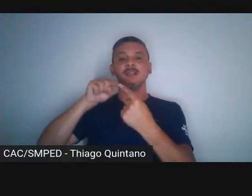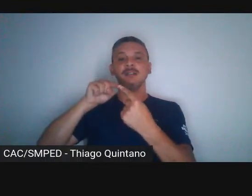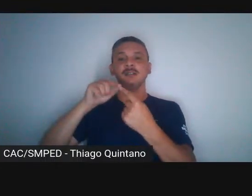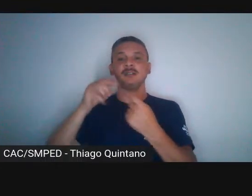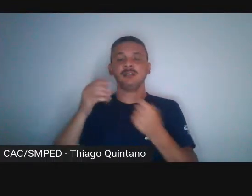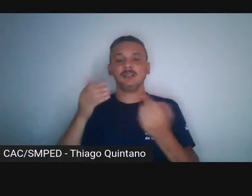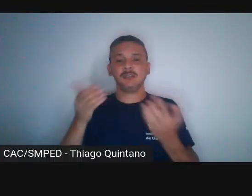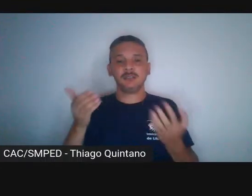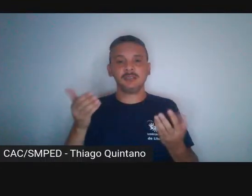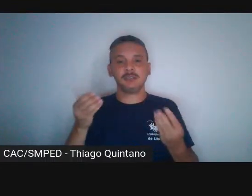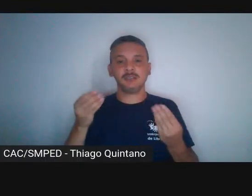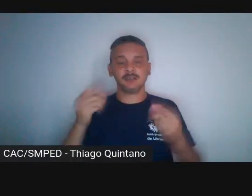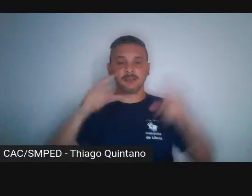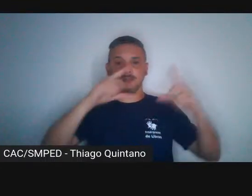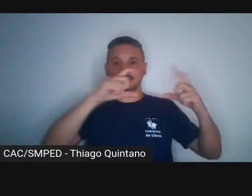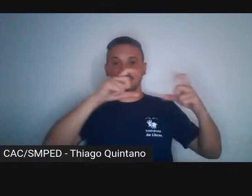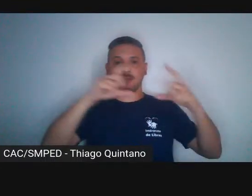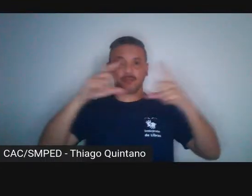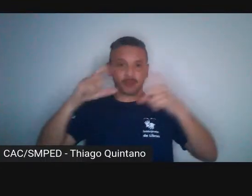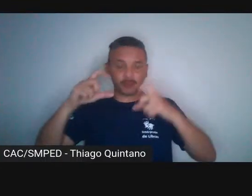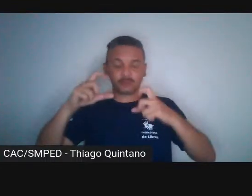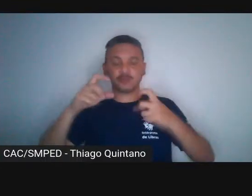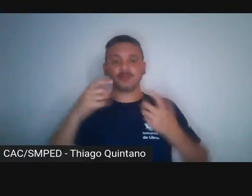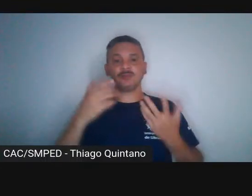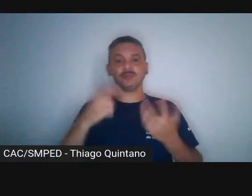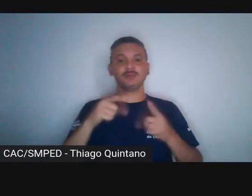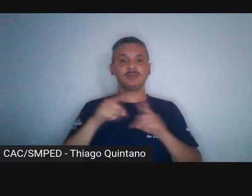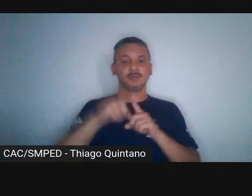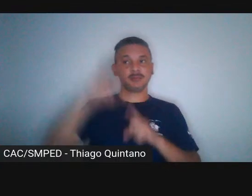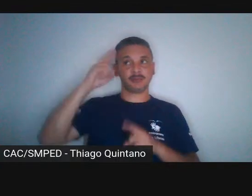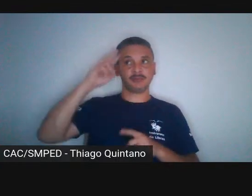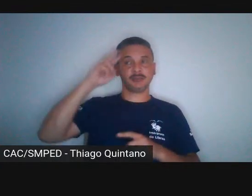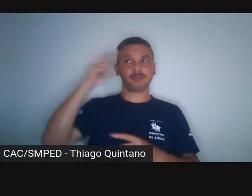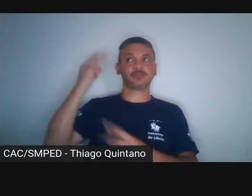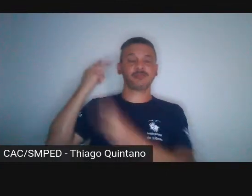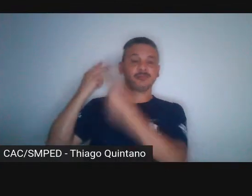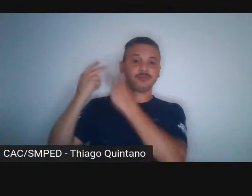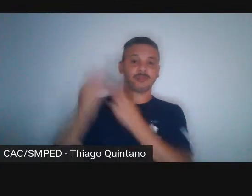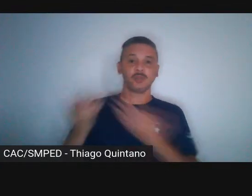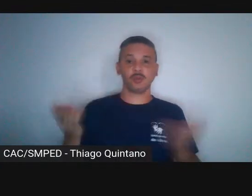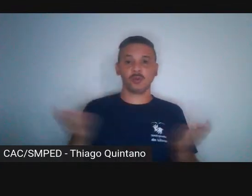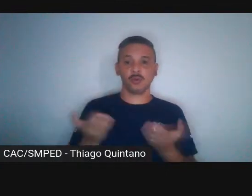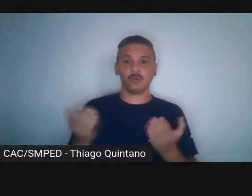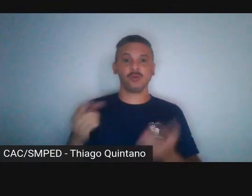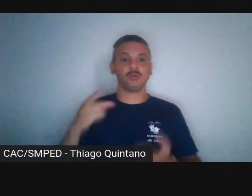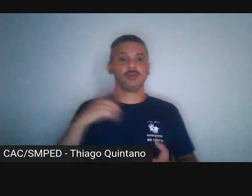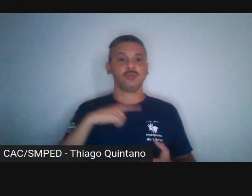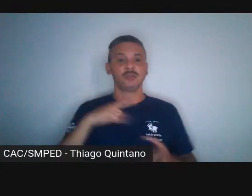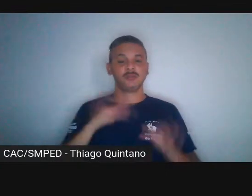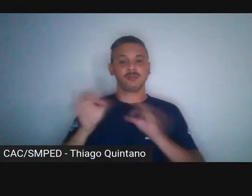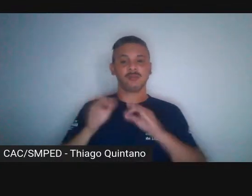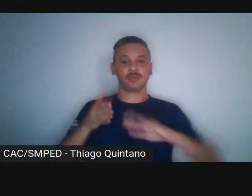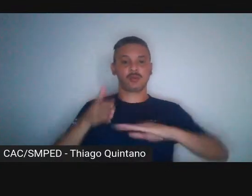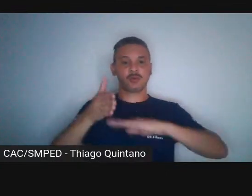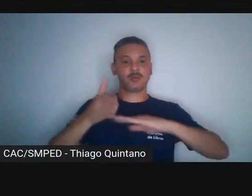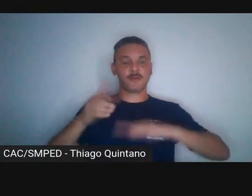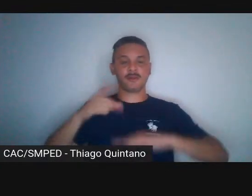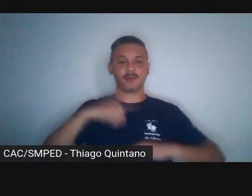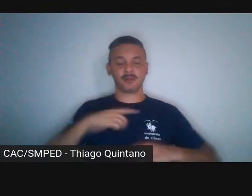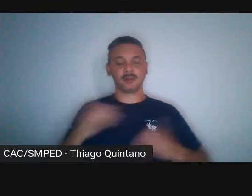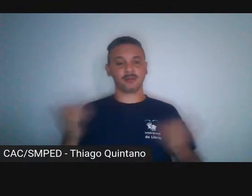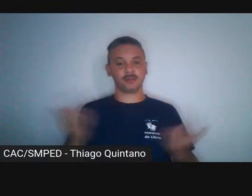a fotografia histórica, a fotografia moderna e a fotografia contemporânea, que se não existe,